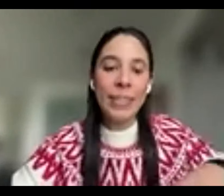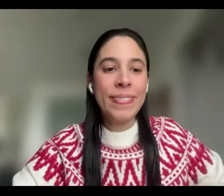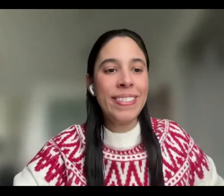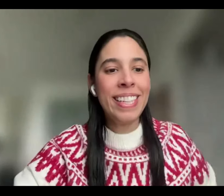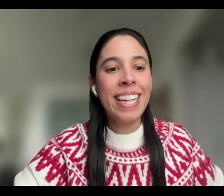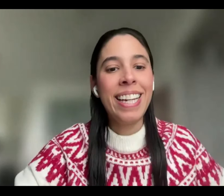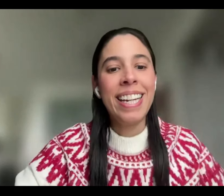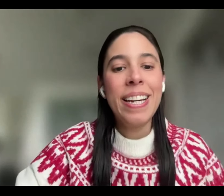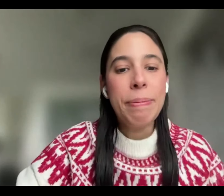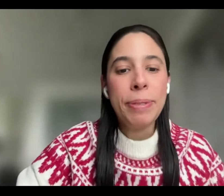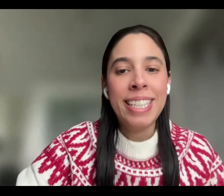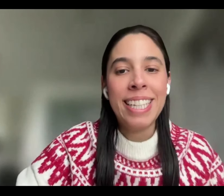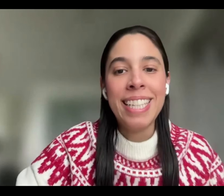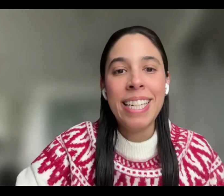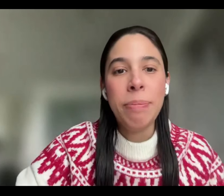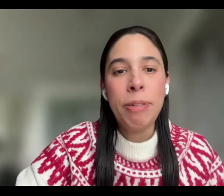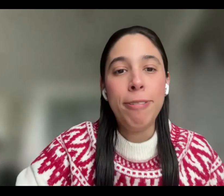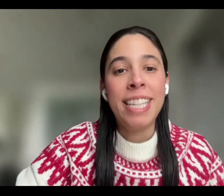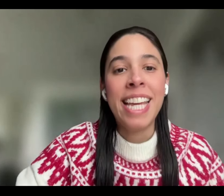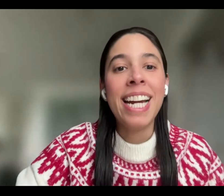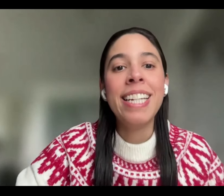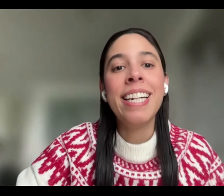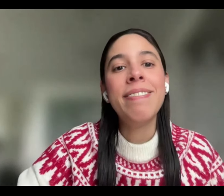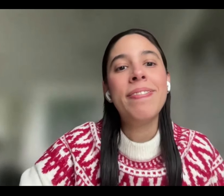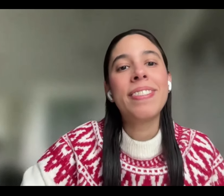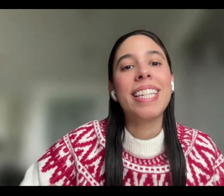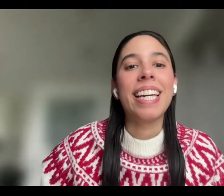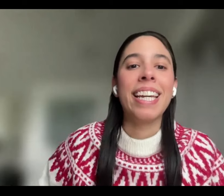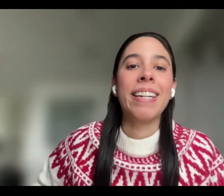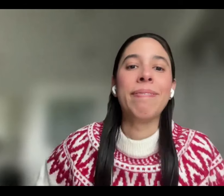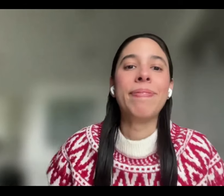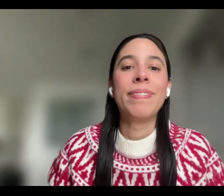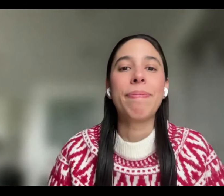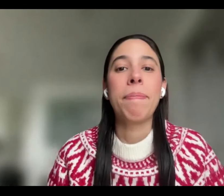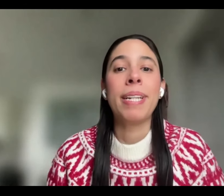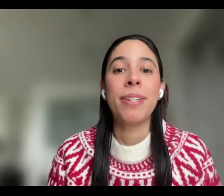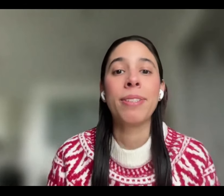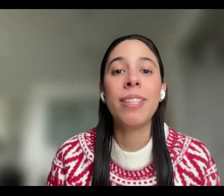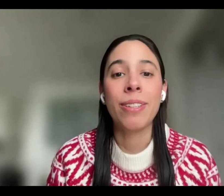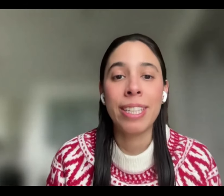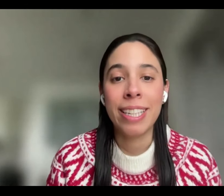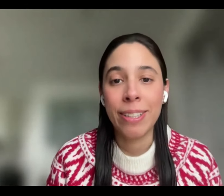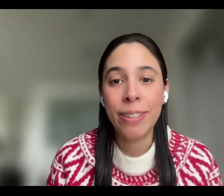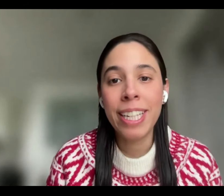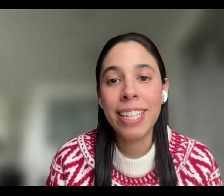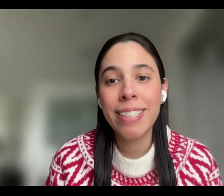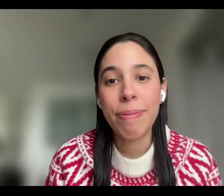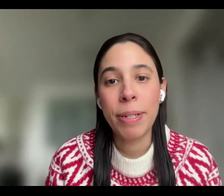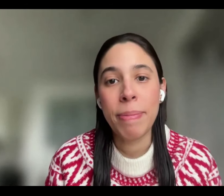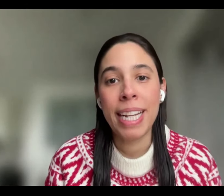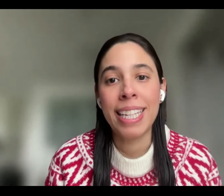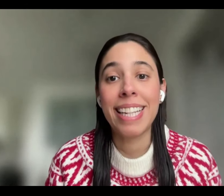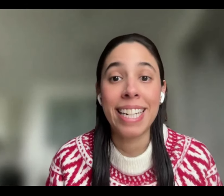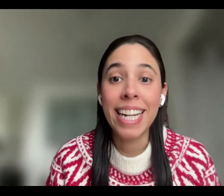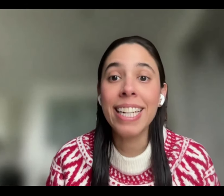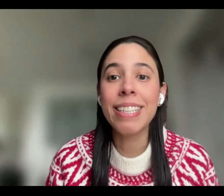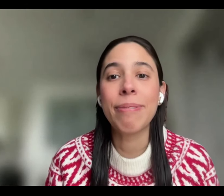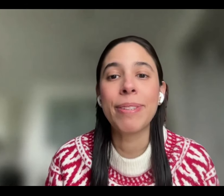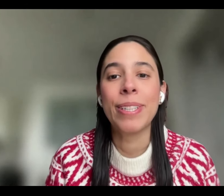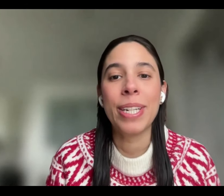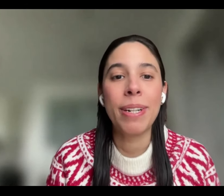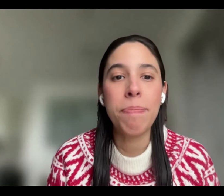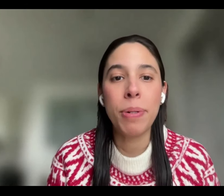Listo. Muchas gracias, profe Diana. Bienvenidos a todos y a todas. Mi nombre es